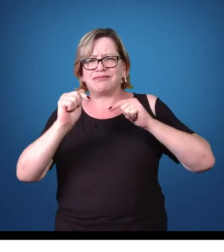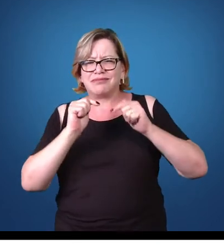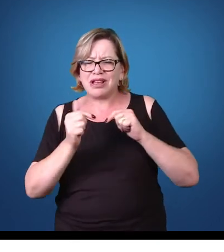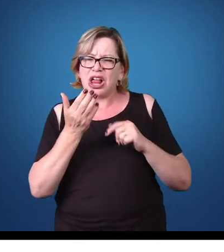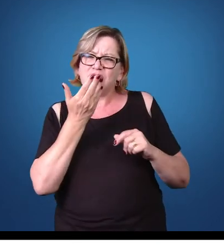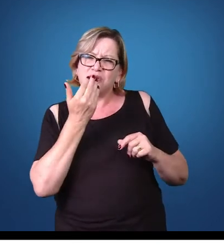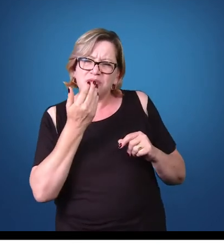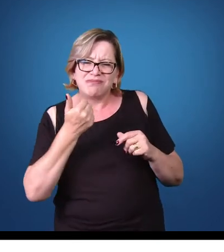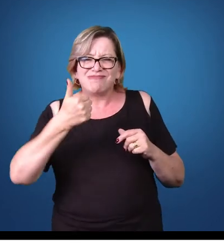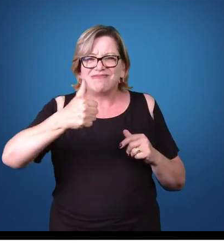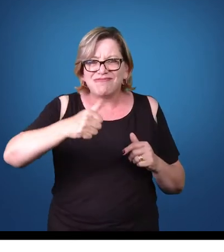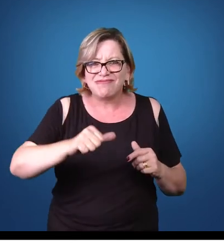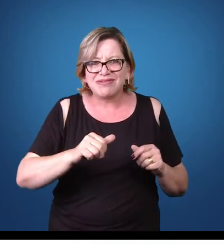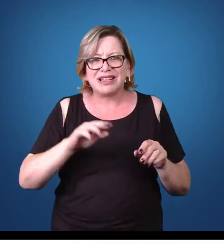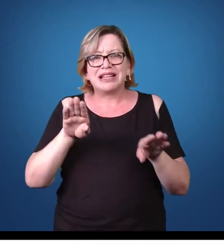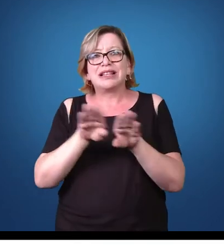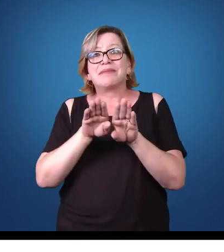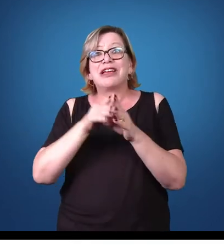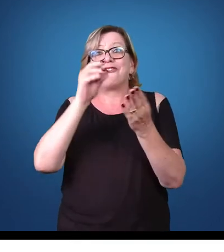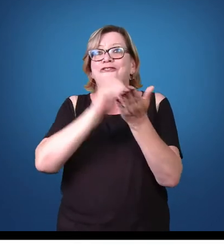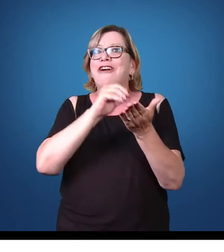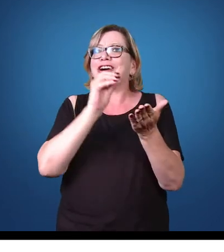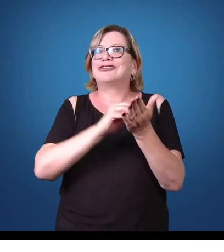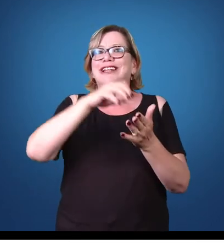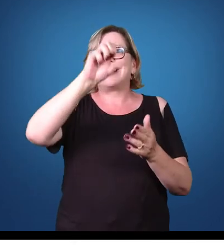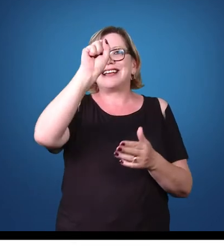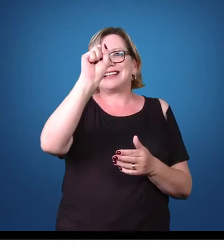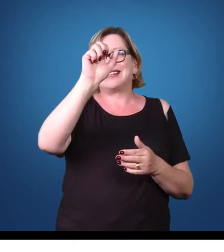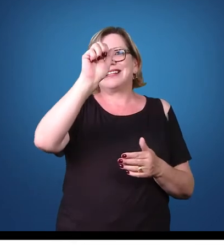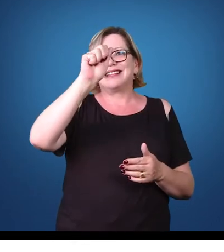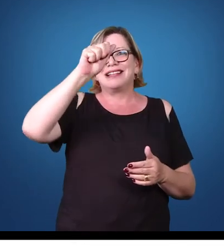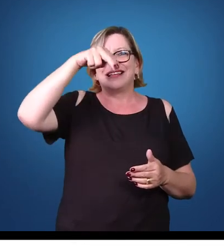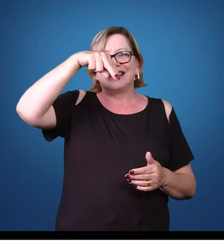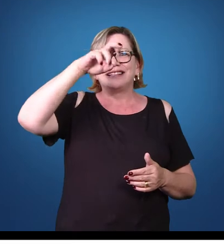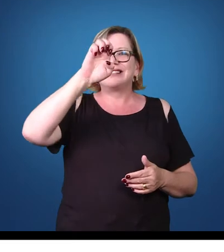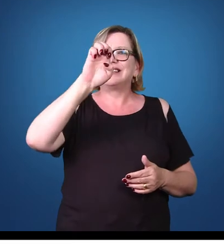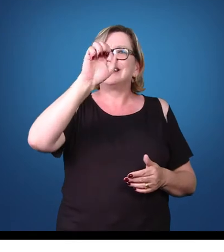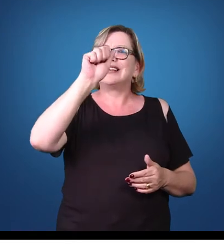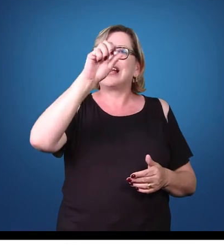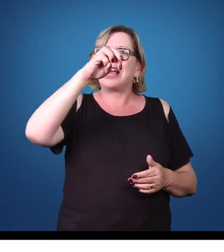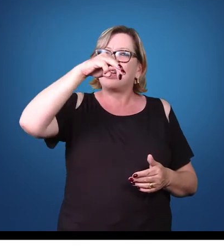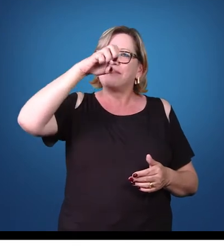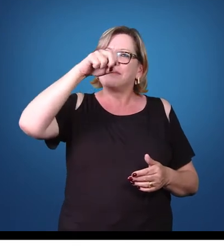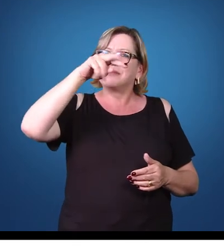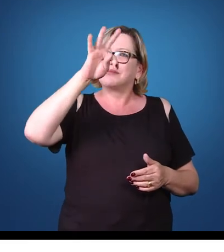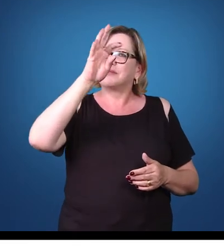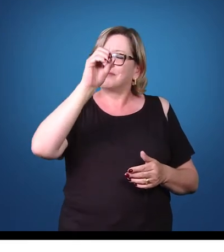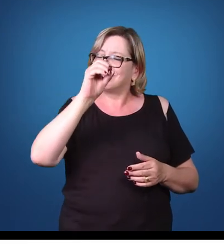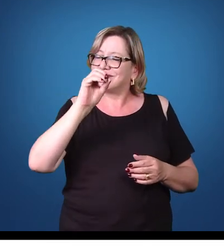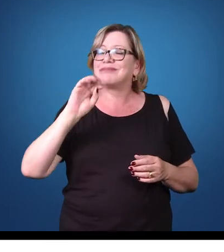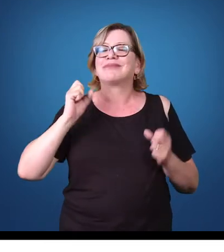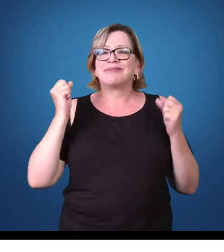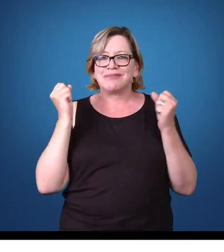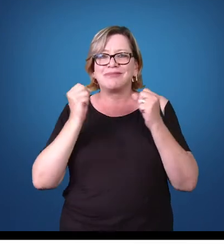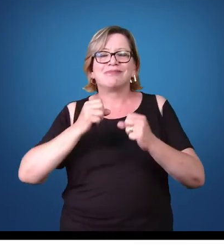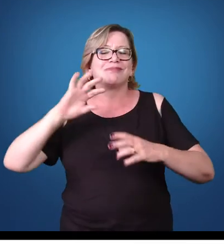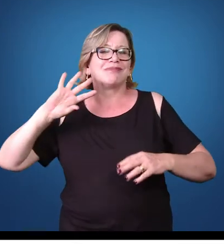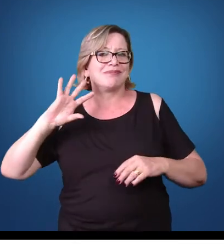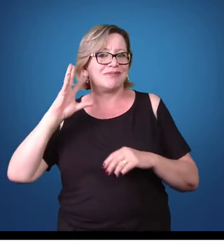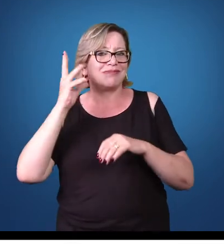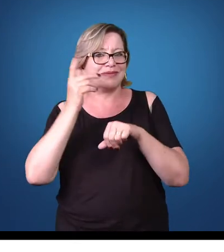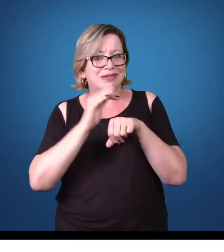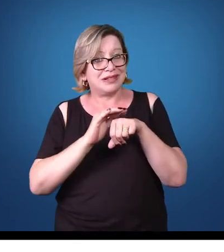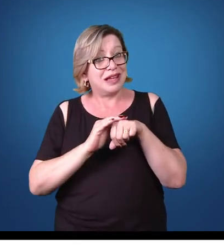de saneamento básico, que é um dos principais fatores que levam a infecções por parasitas. Essas condições